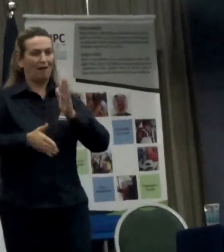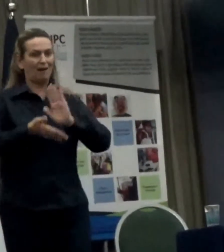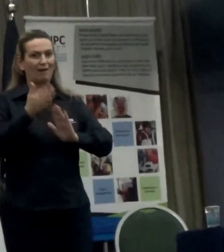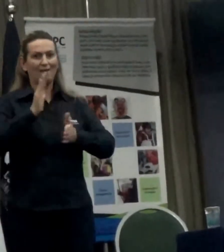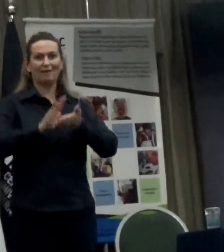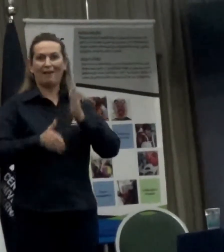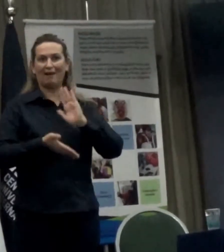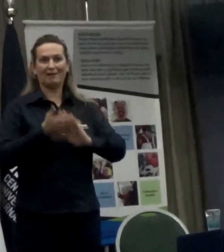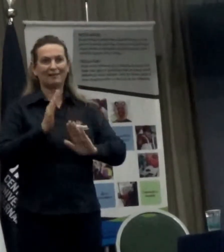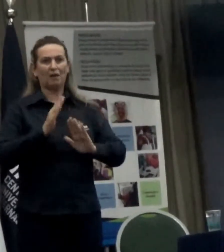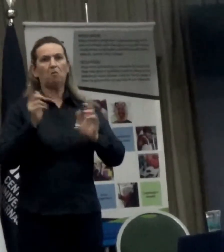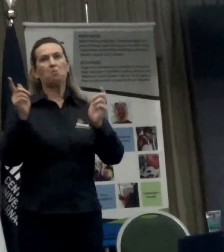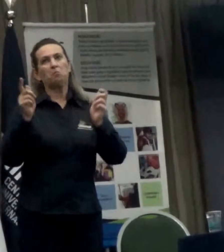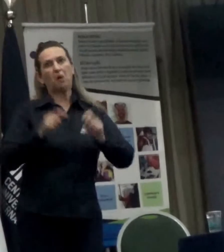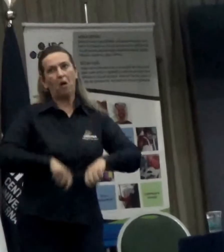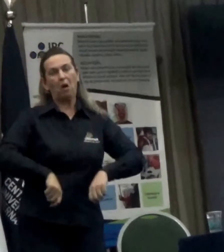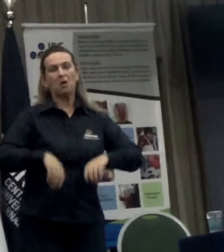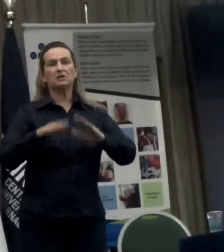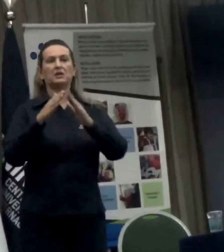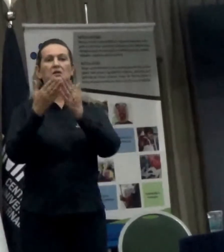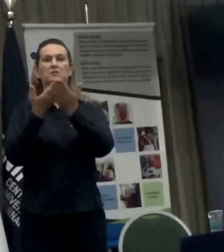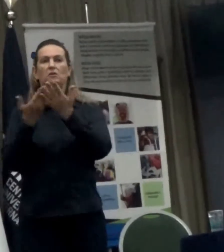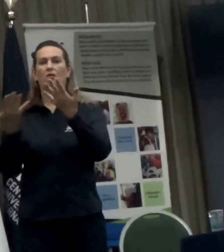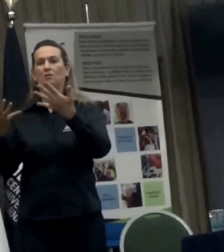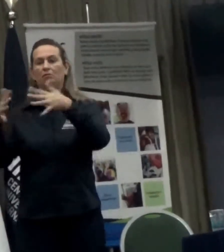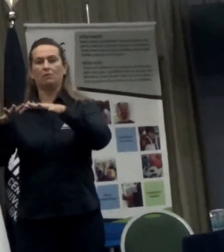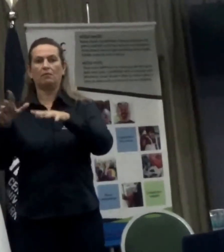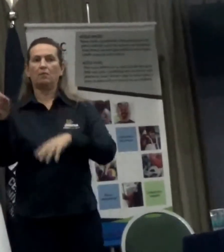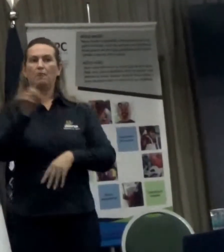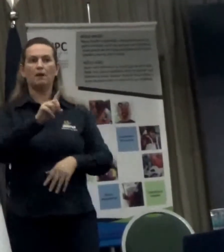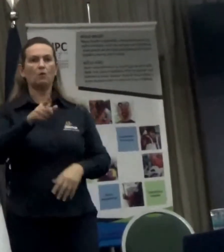assim que tem que ser. É na escola regular. Ponto!